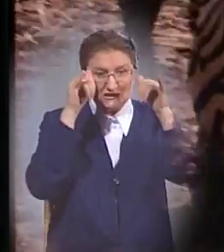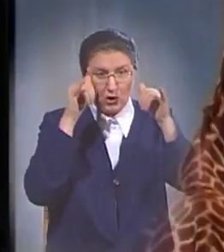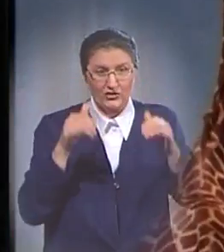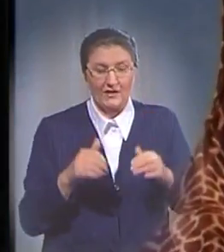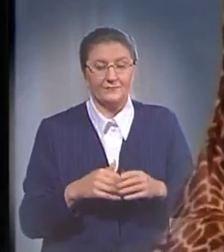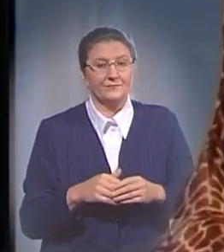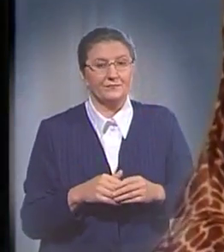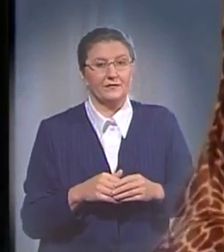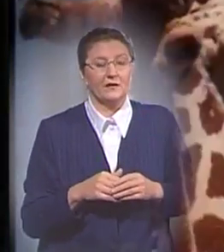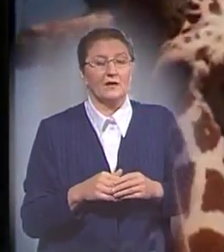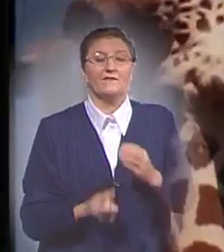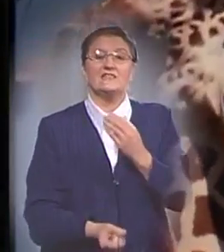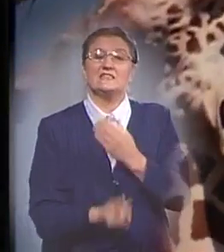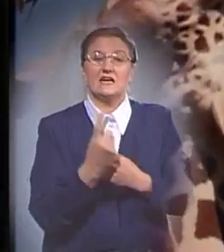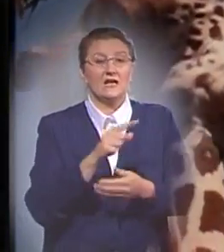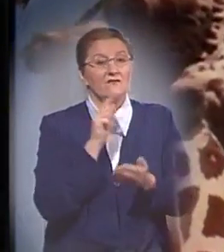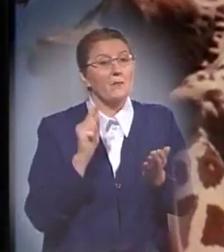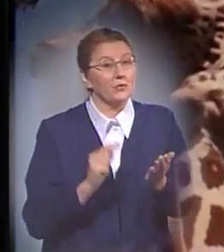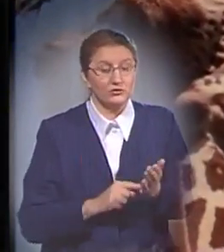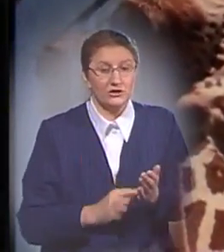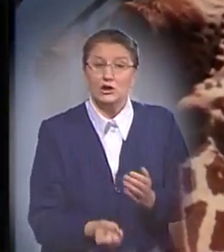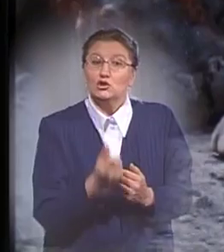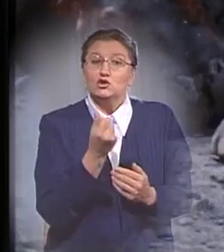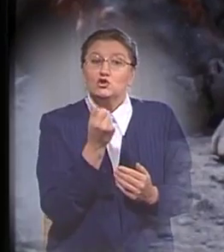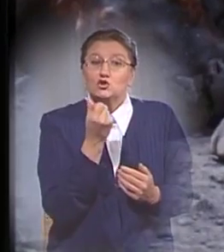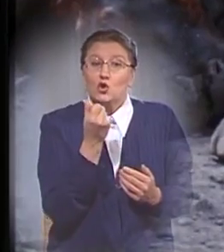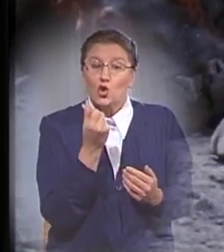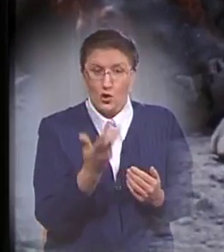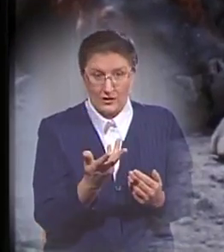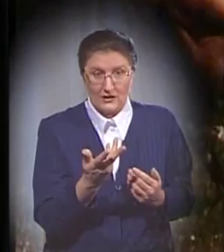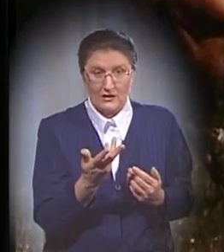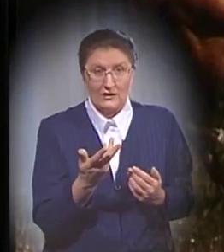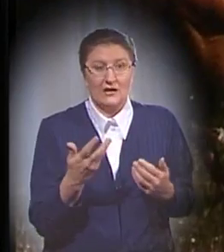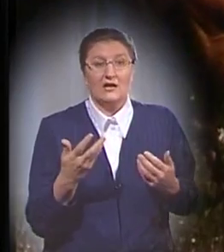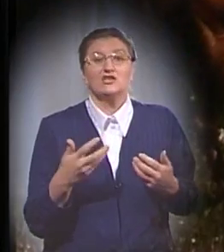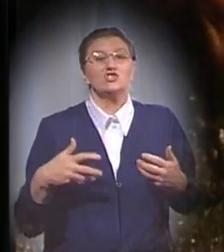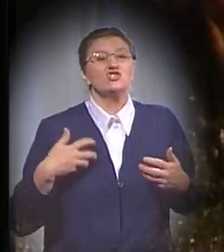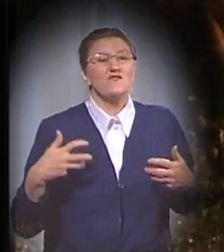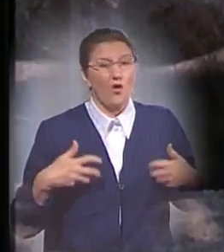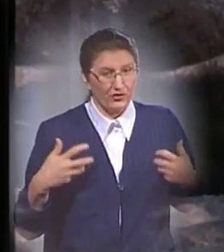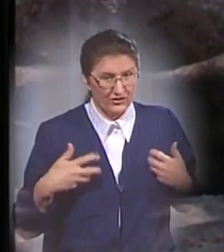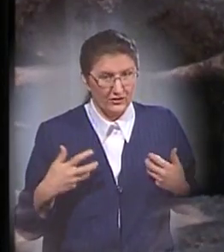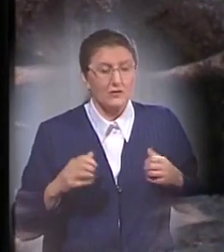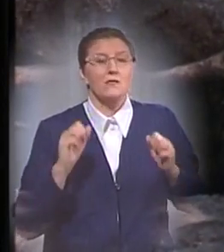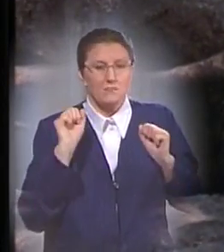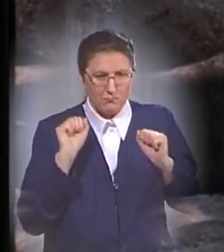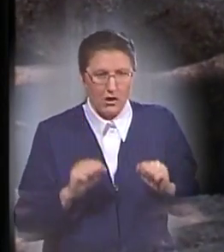Возникает вопрос, сколько сухопутных, дышащих воздухом животных могло бы уместиться на борту